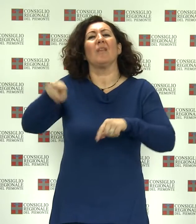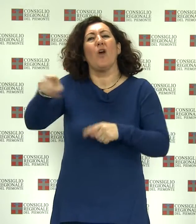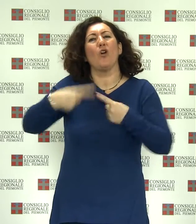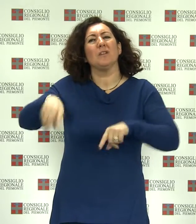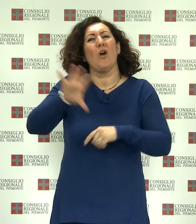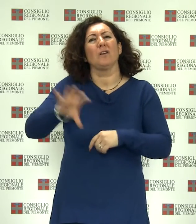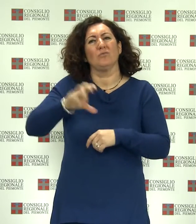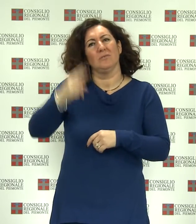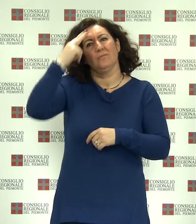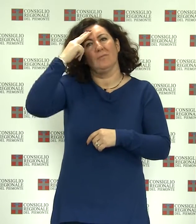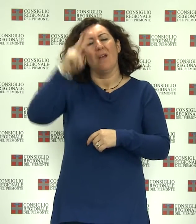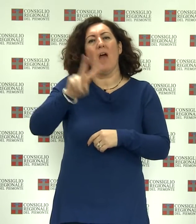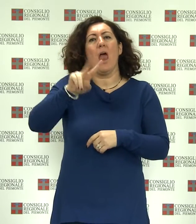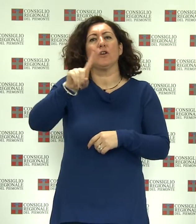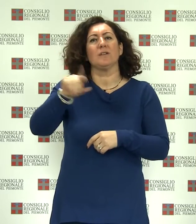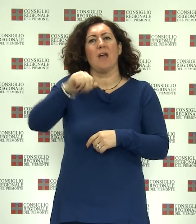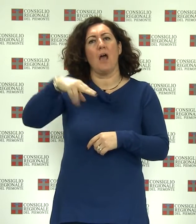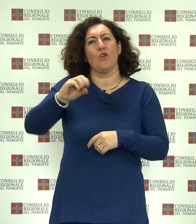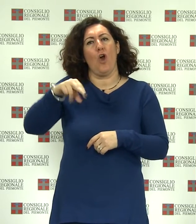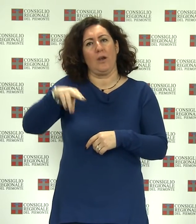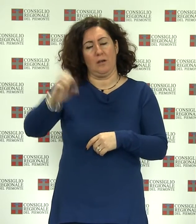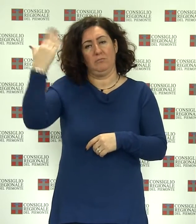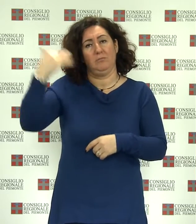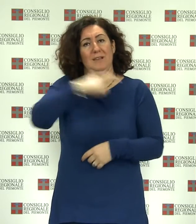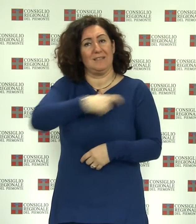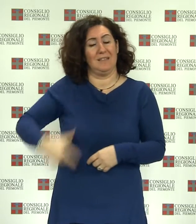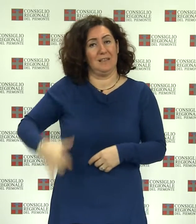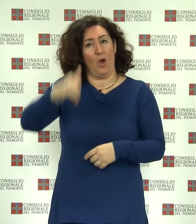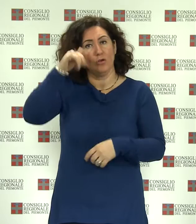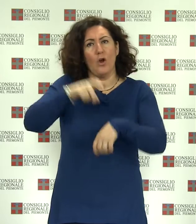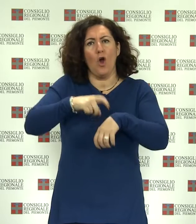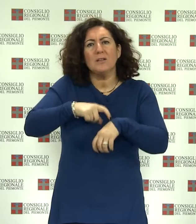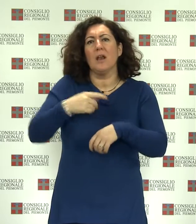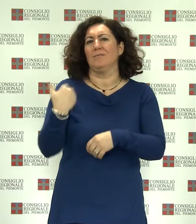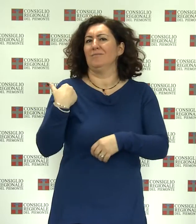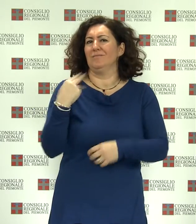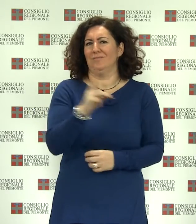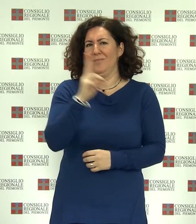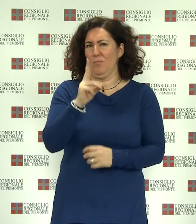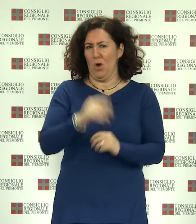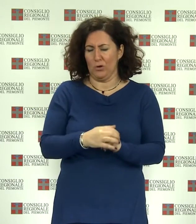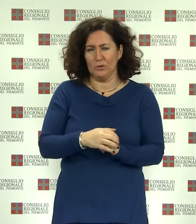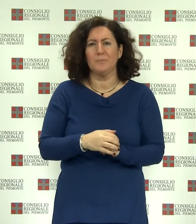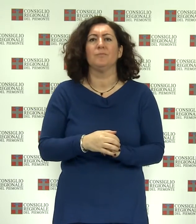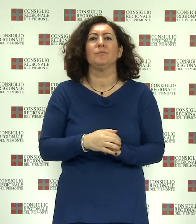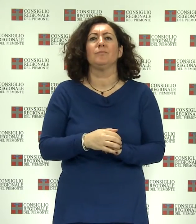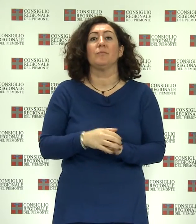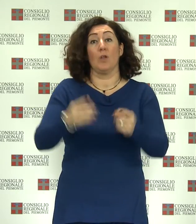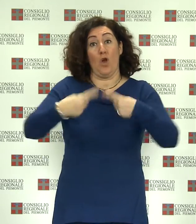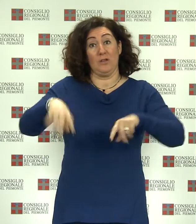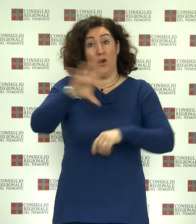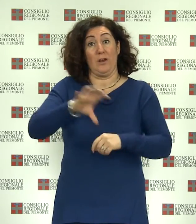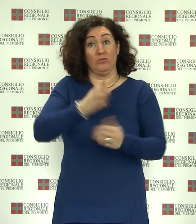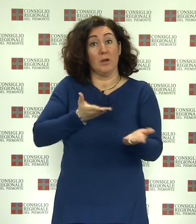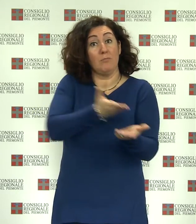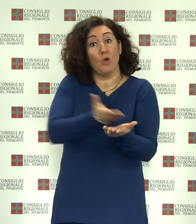Torino, consigliere regionale, deputato, ministro, recentemente scomparso Il consiglio regionale ha poi approvato due